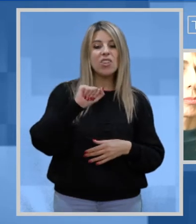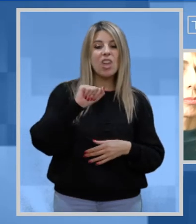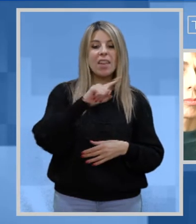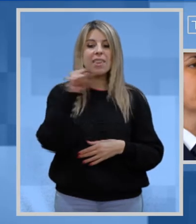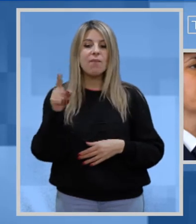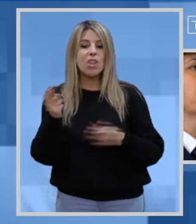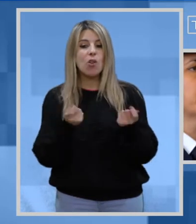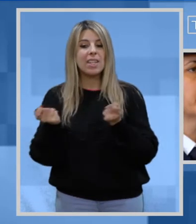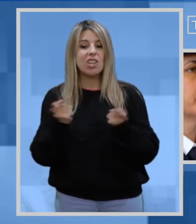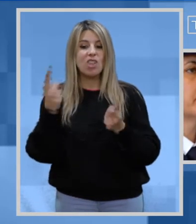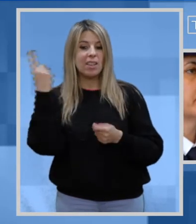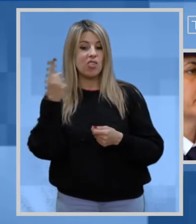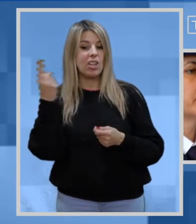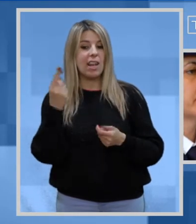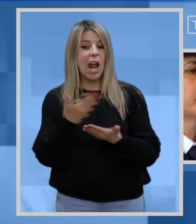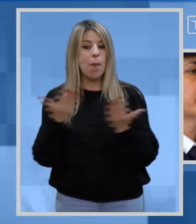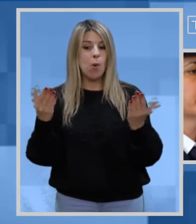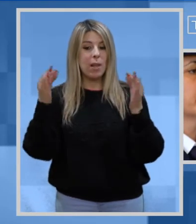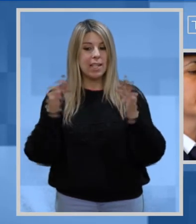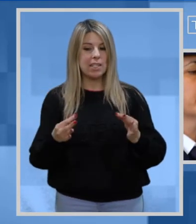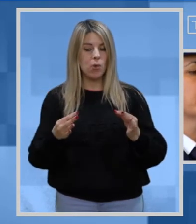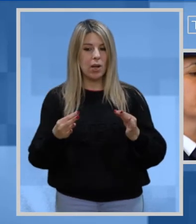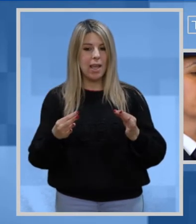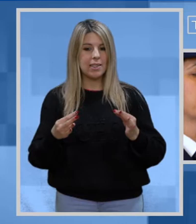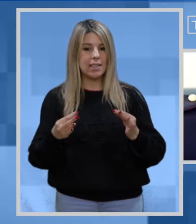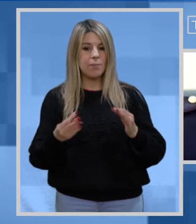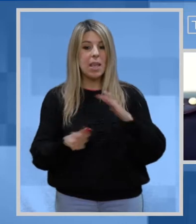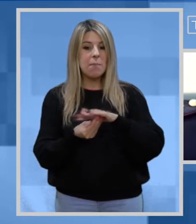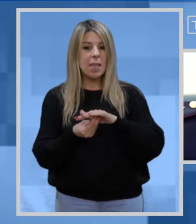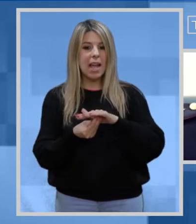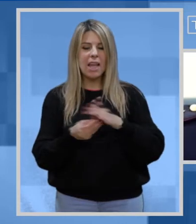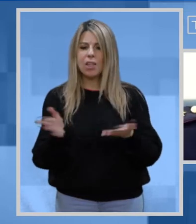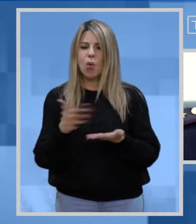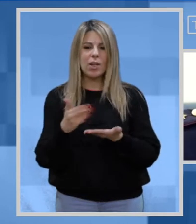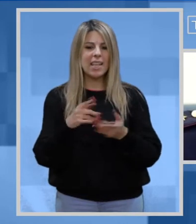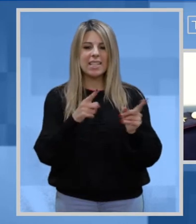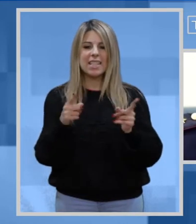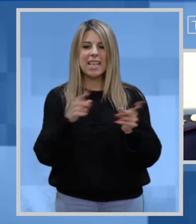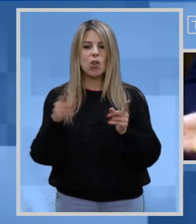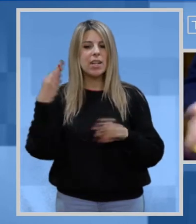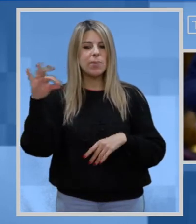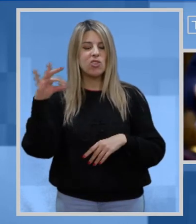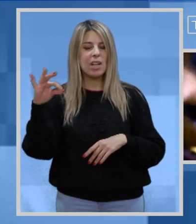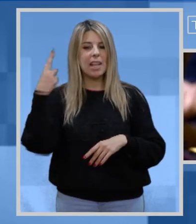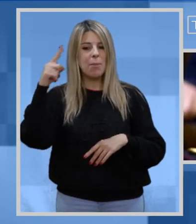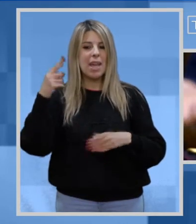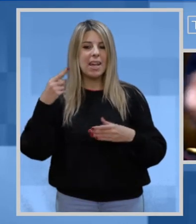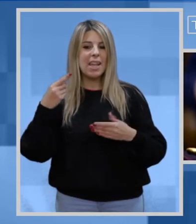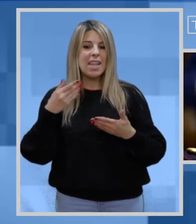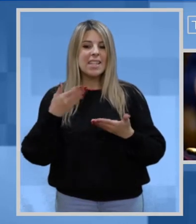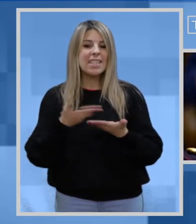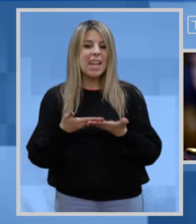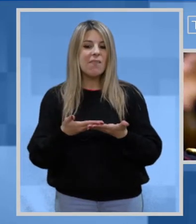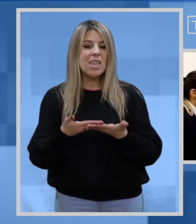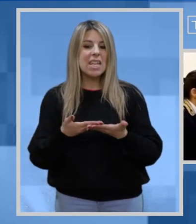al dirigente generale di pubblica sicurezza E sono impiegate in ogni settore e specialità per servire al meglio la